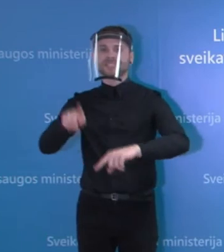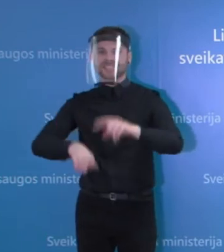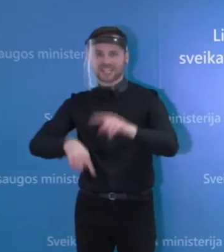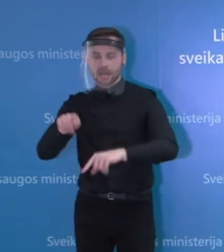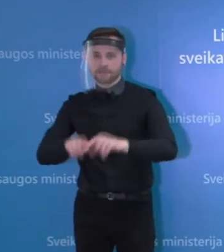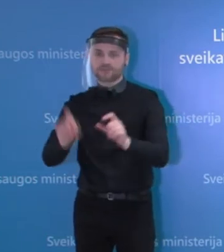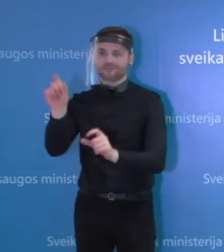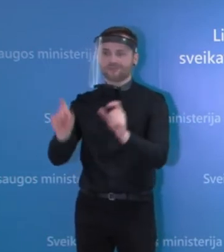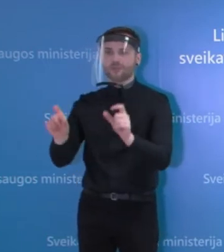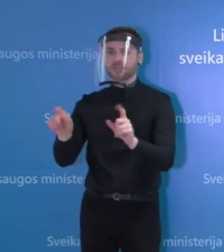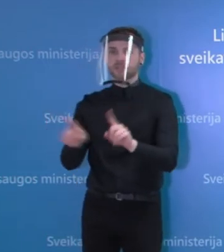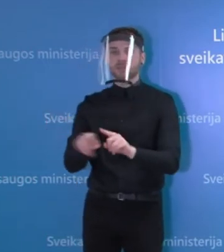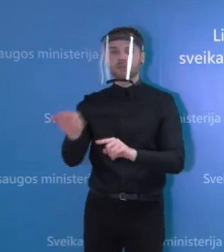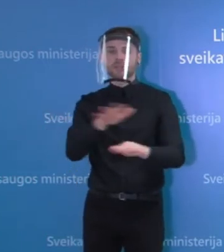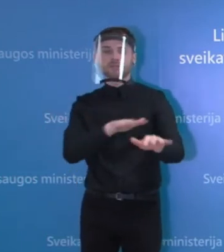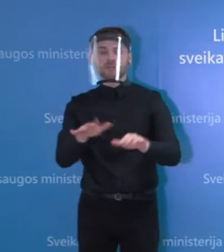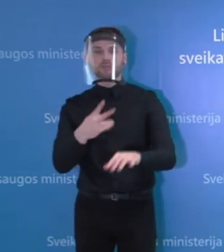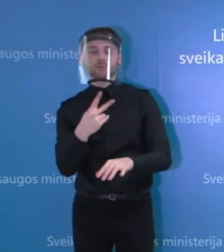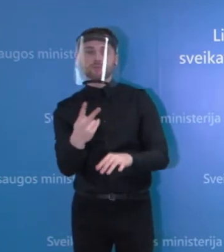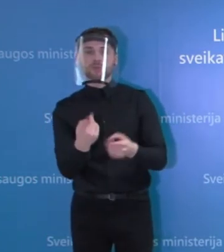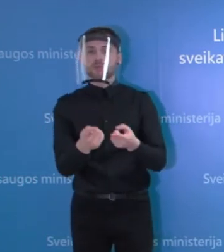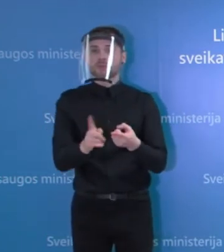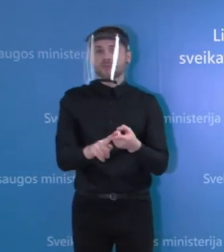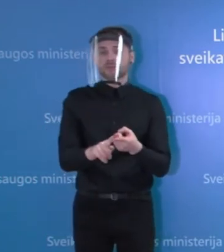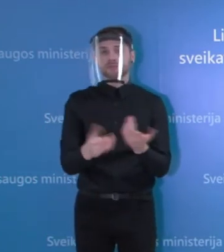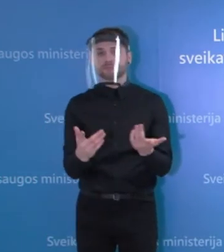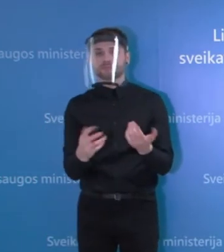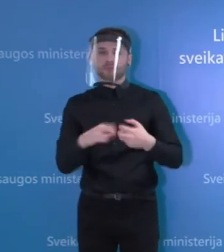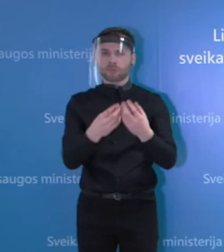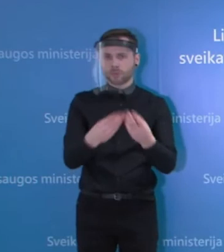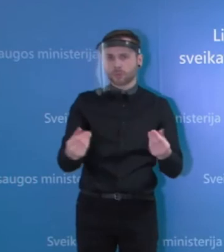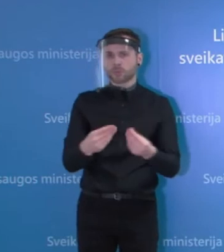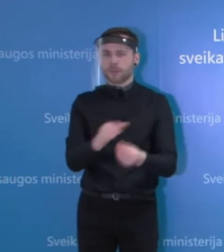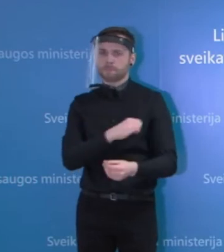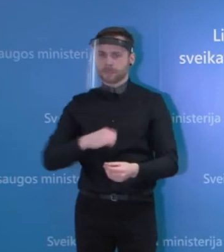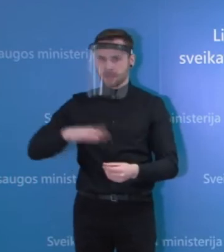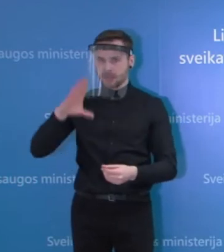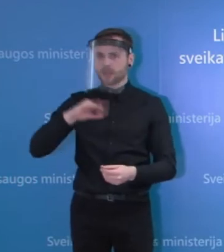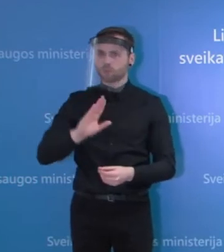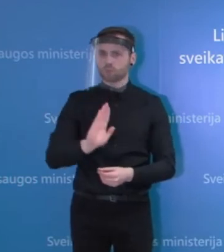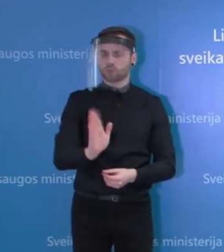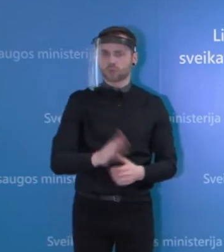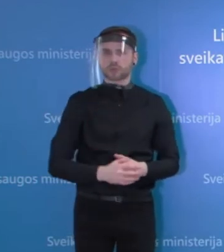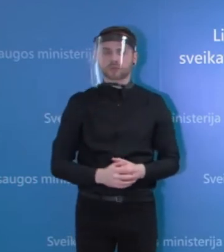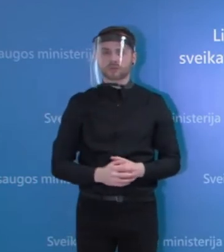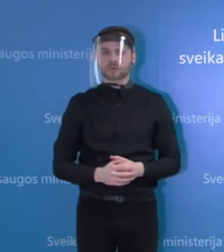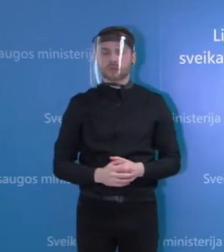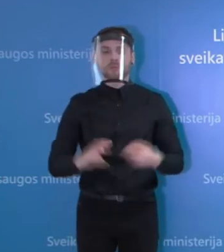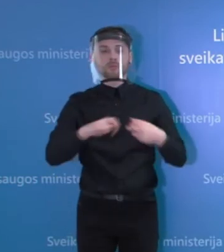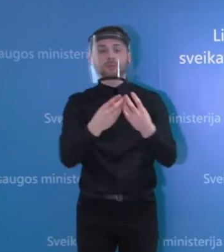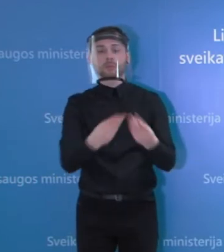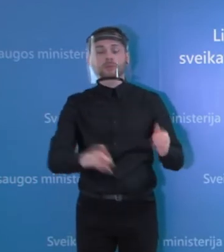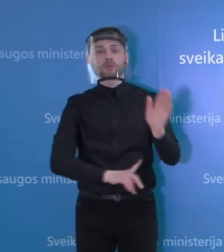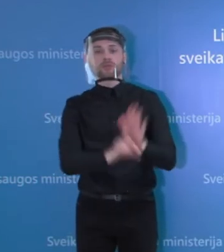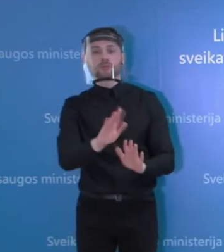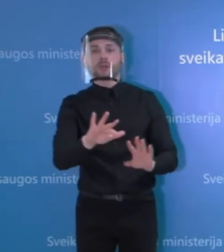lankščiai pasižiūrės į šitą situaciją ir ieškos galimybių, na, pradedant nuo to, kad tokiu atveju,